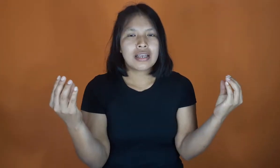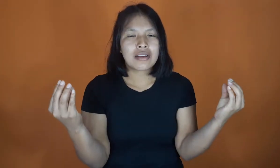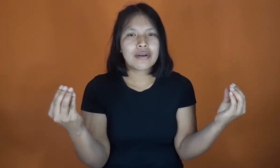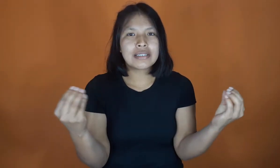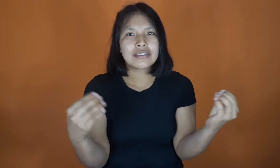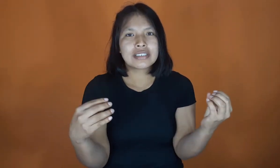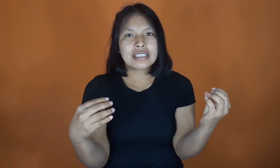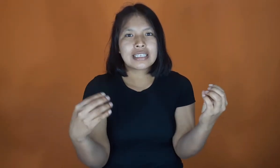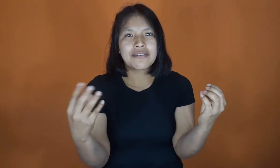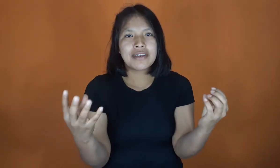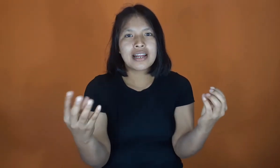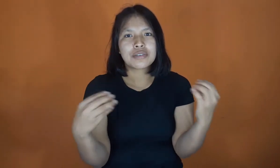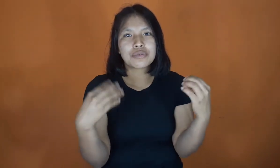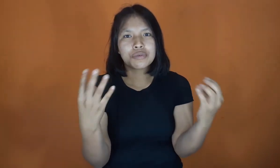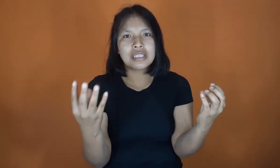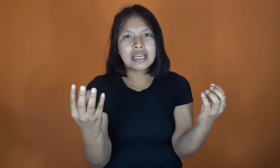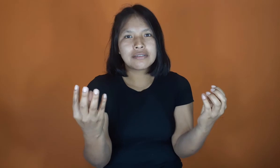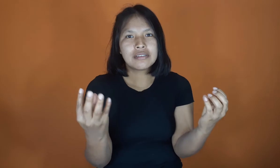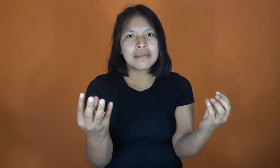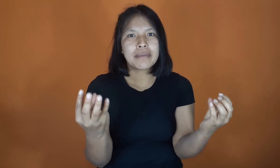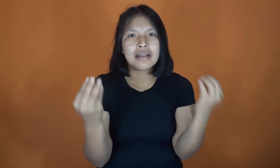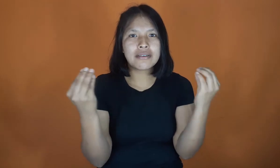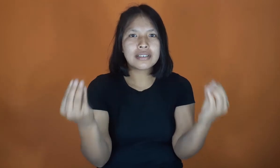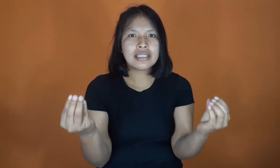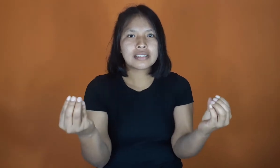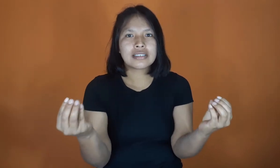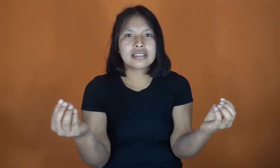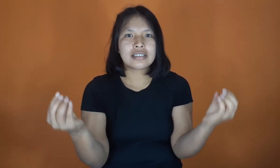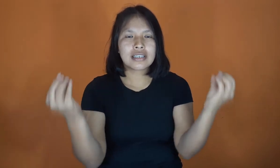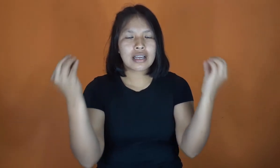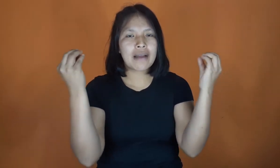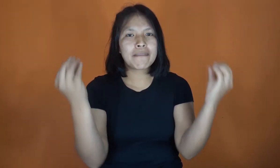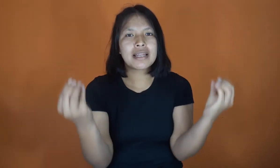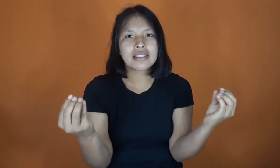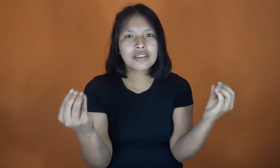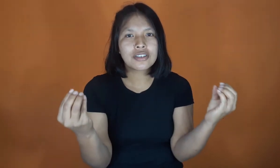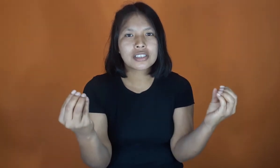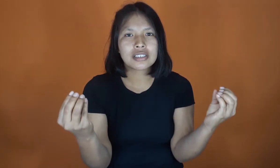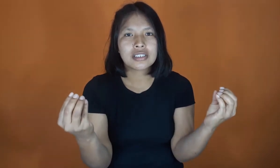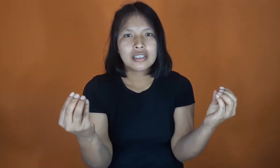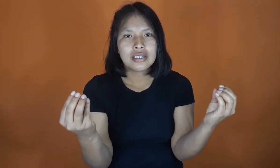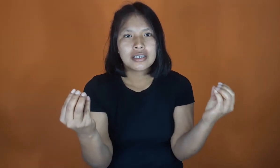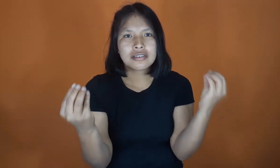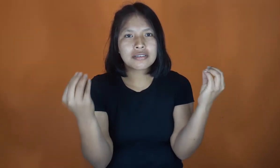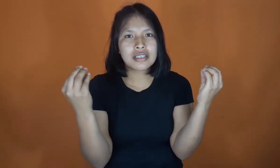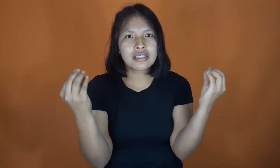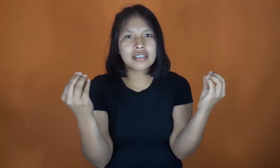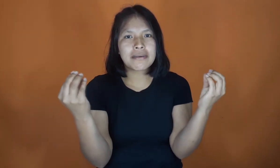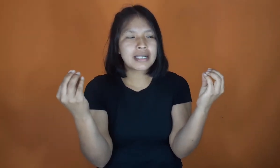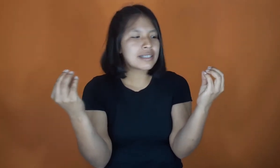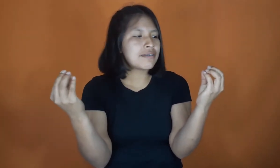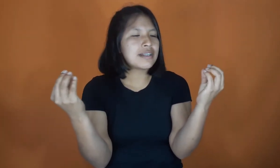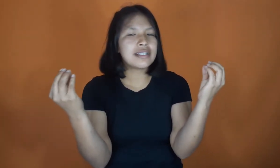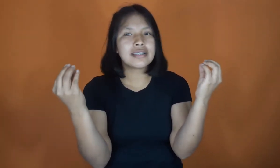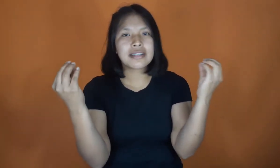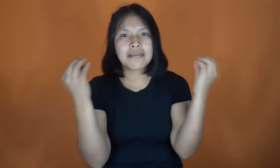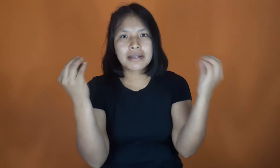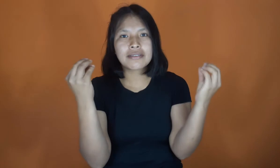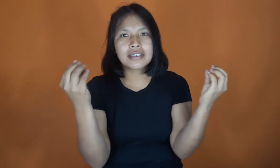Cuando se refiere a su cuñado en varones, cambian las cosas. Entonces, si se van a referir entre varones,